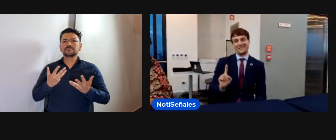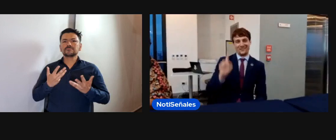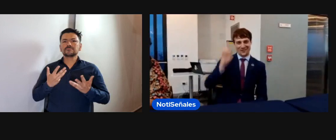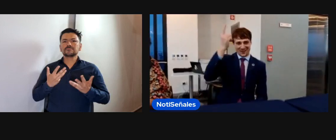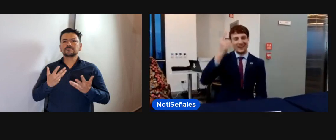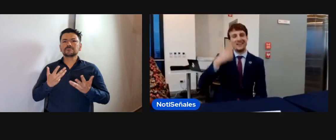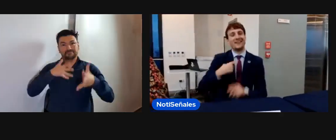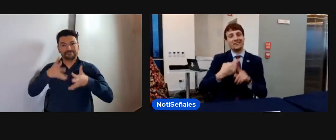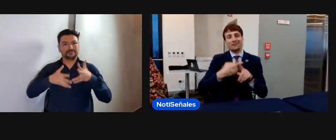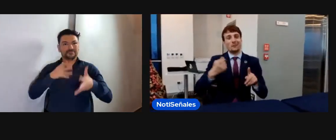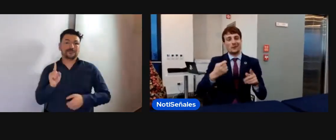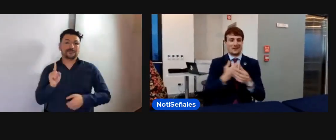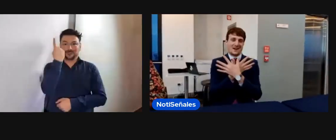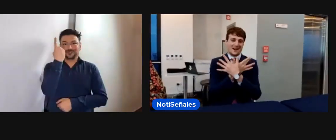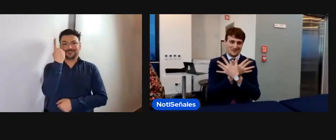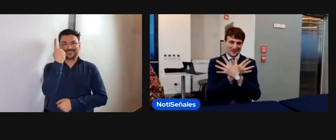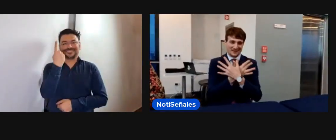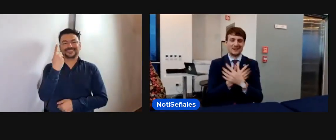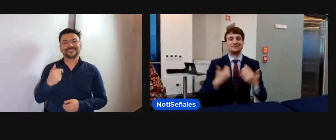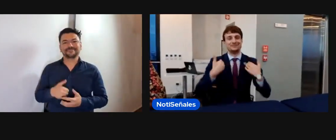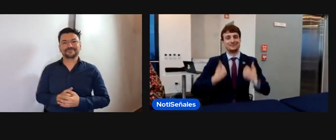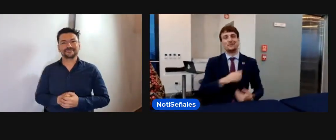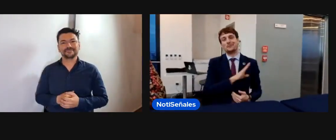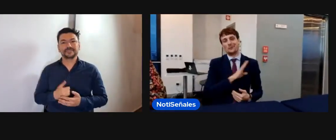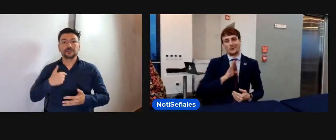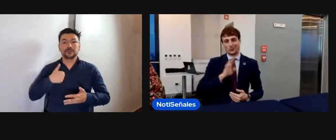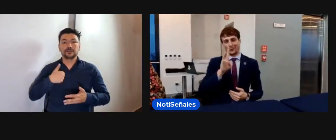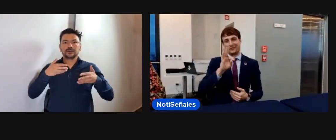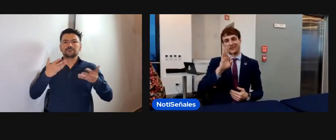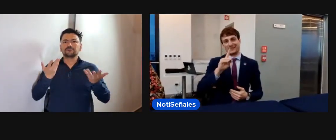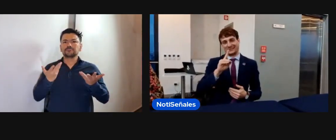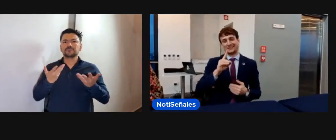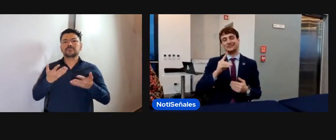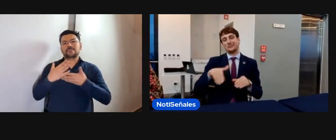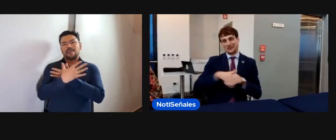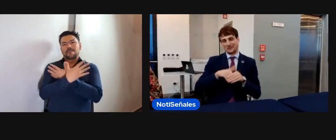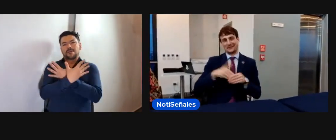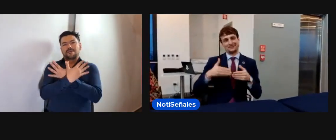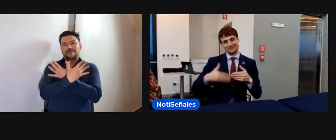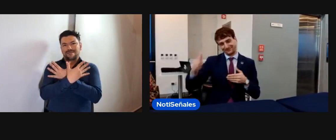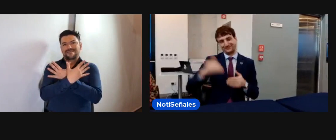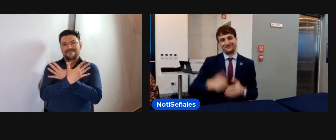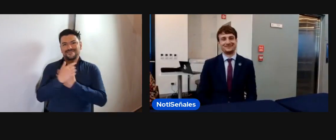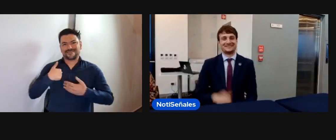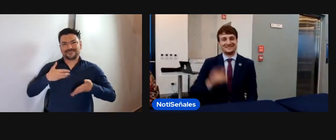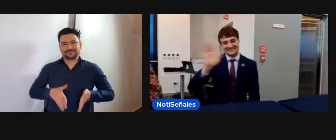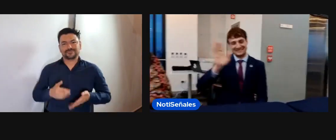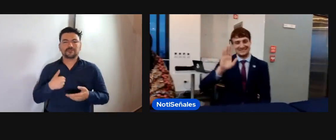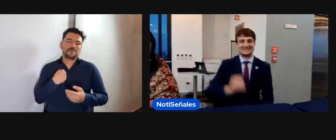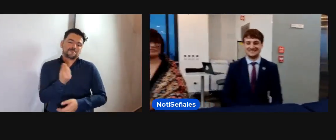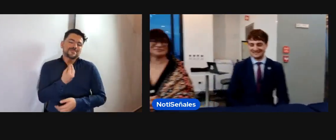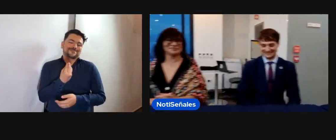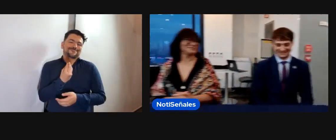Hola, soy Florian. Y soy de Albania. Soy parte de la junta de la Federación Mundial de Sordos. Un saludo.